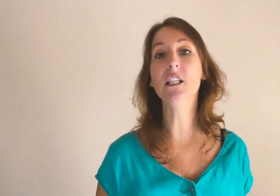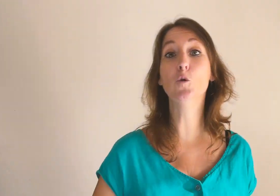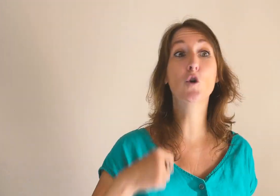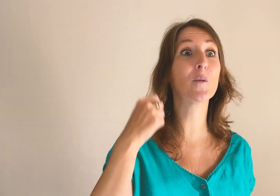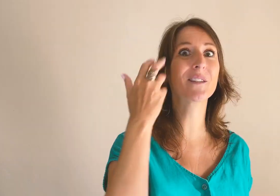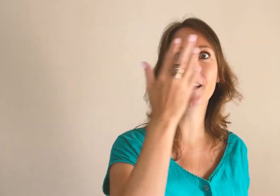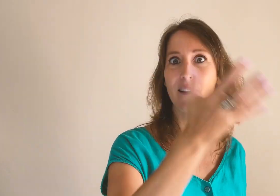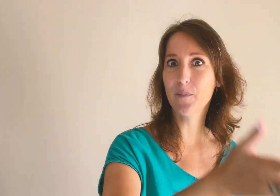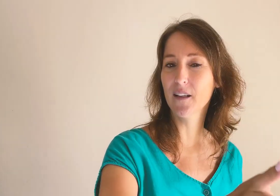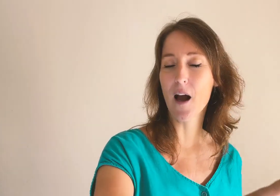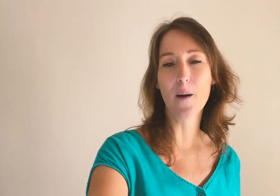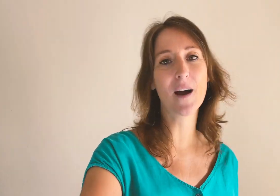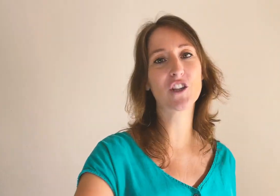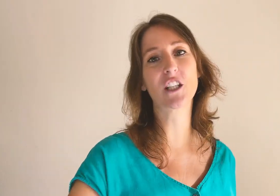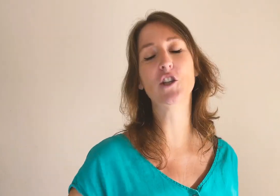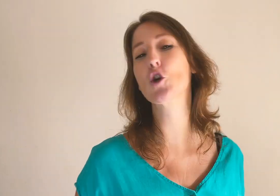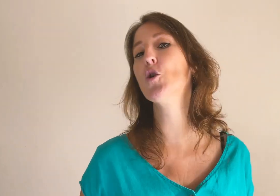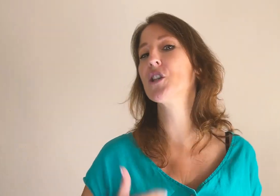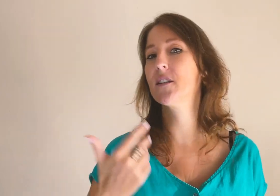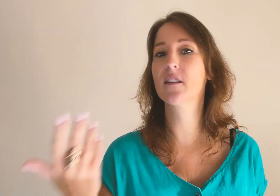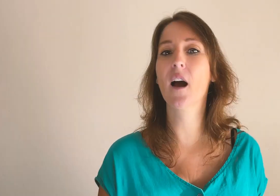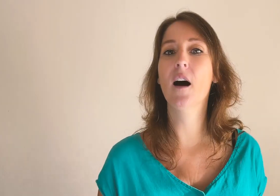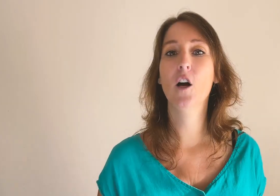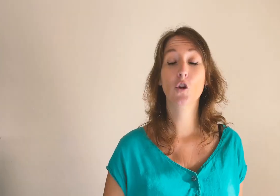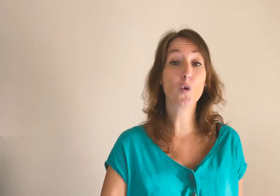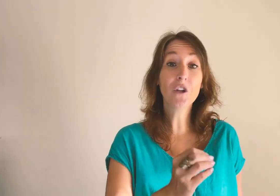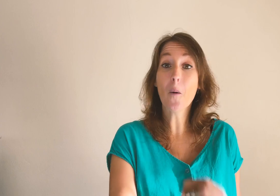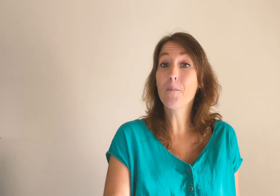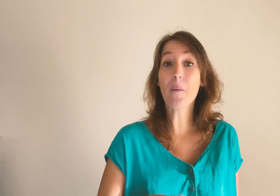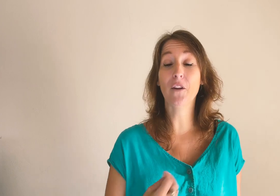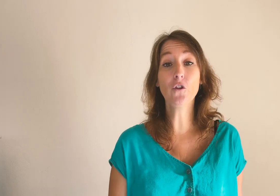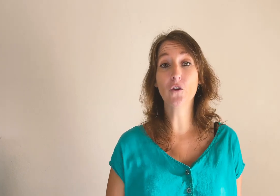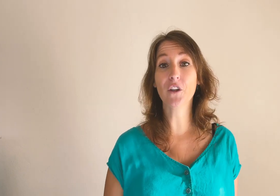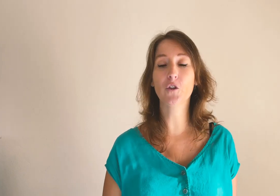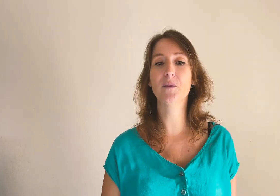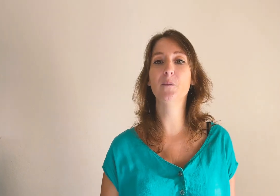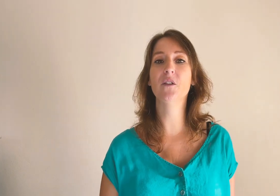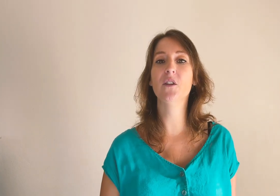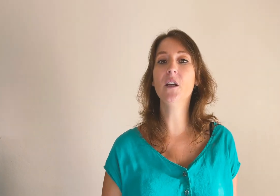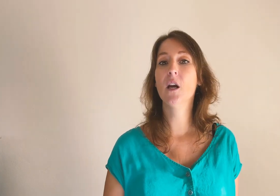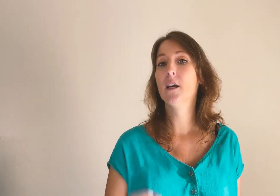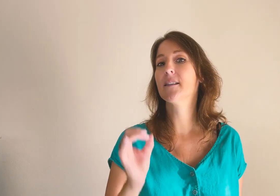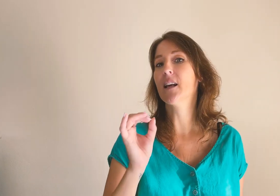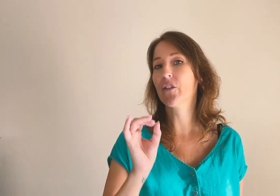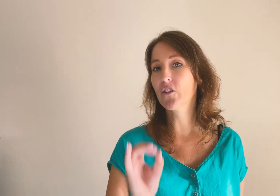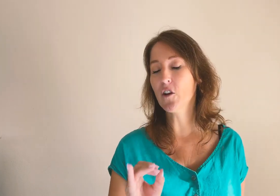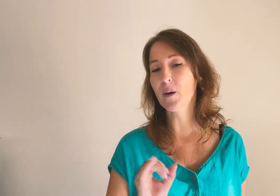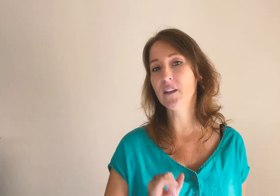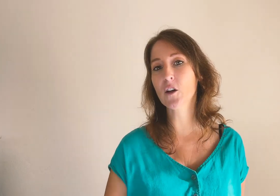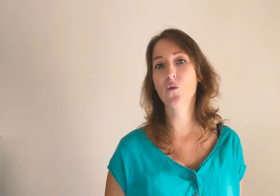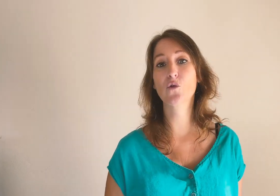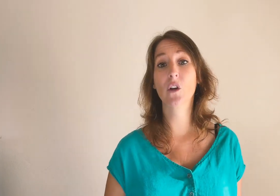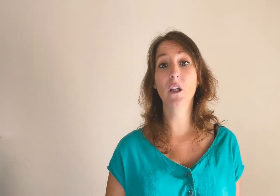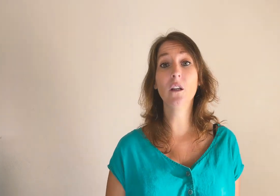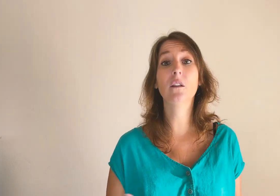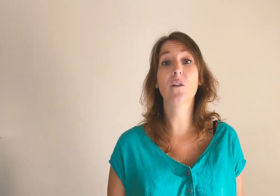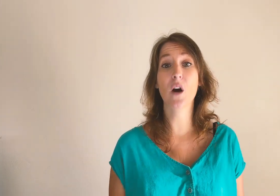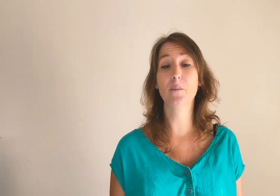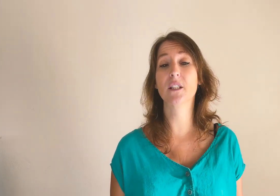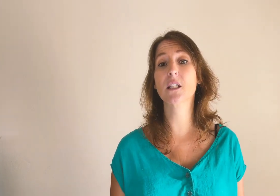ou comment s'adapter à un marché qui change, etc. Donc, on est en permanence en train d'optimiser et c'est la seule manière que vous aurez d'avoir un business